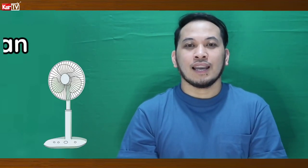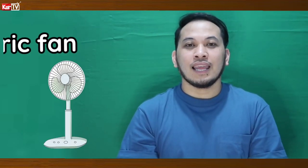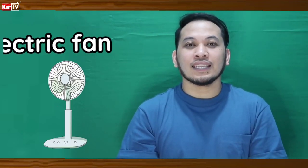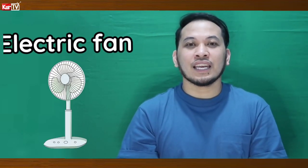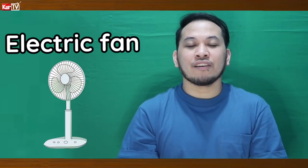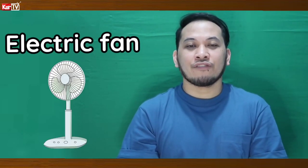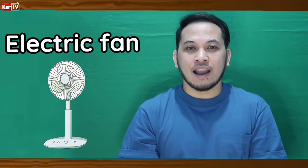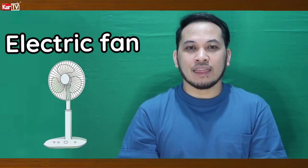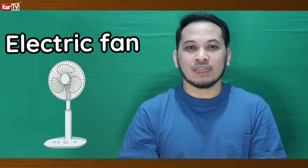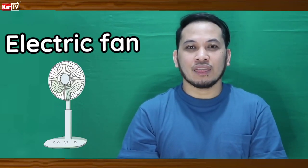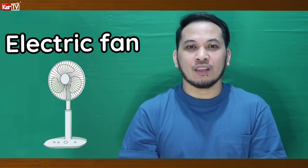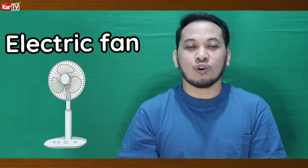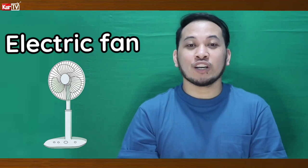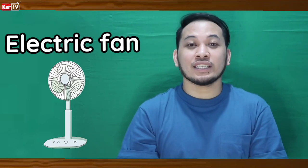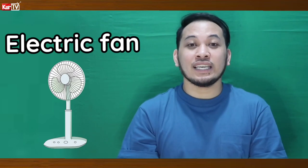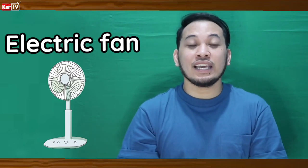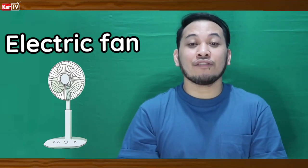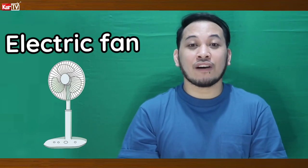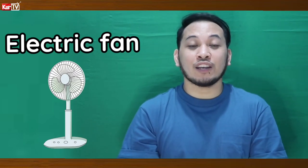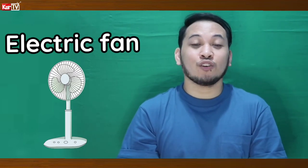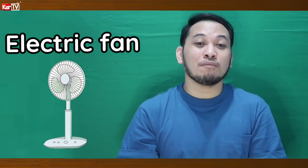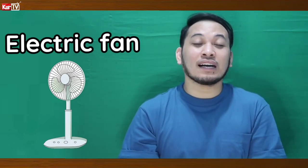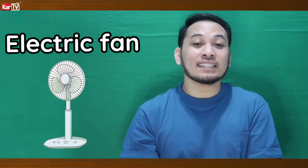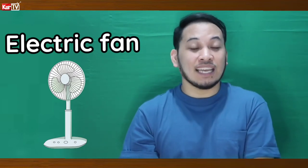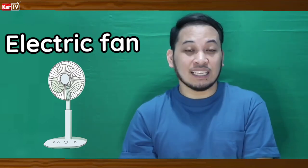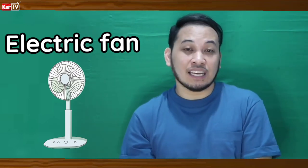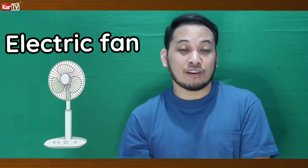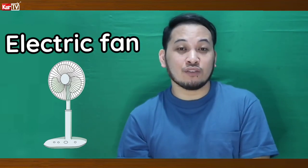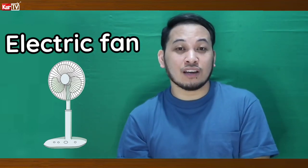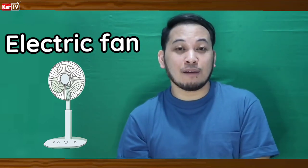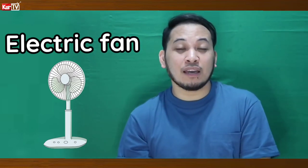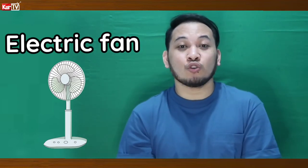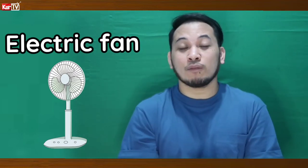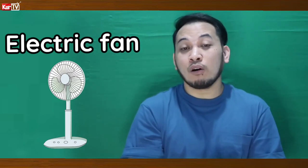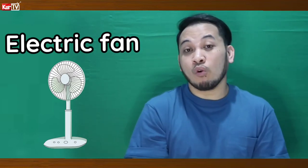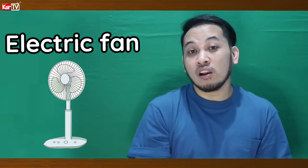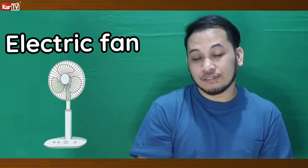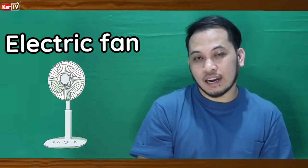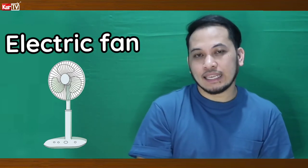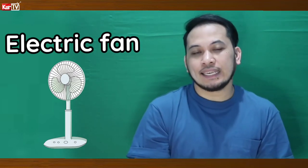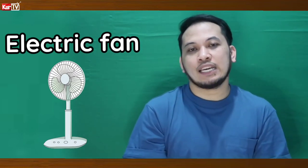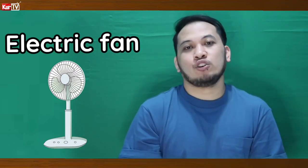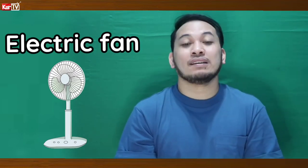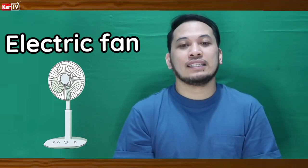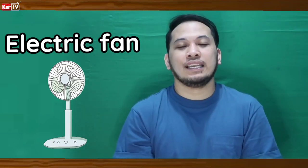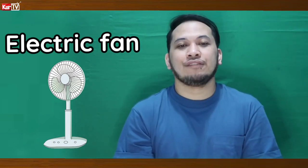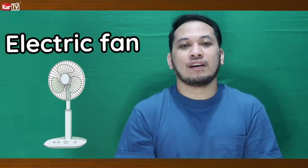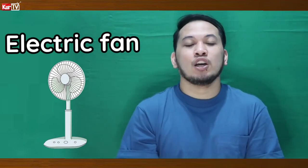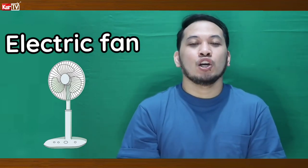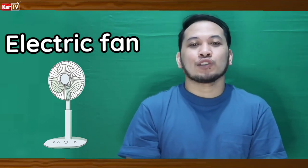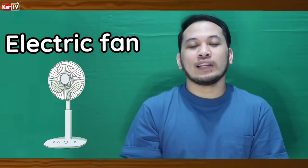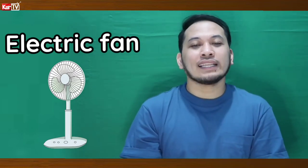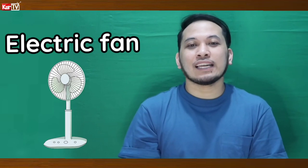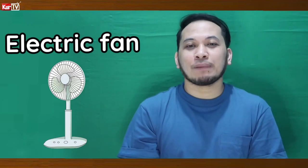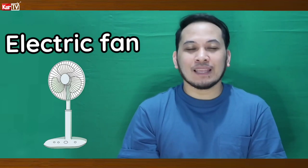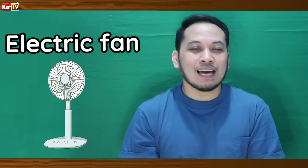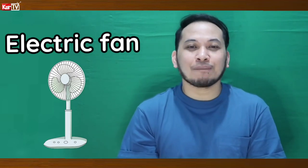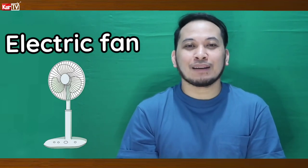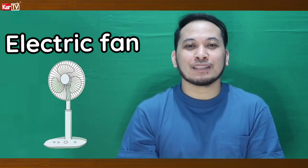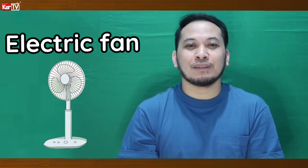Electric fan Electric ceiling fan Yung iba kasi Electric fan yung gamit Yung iba wall fan Ayan Yung iba ceiling fan So electric fan na lang Para mas